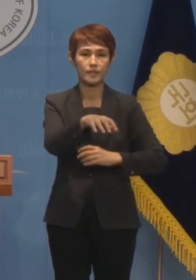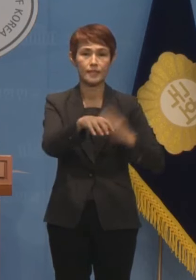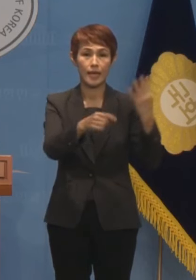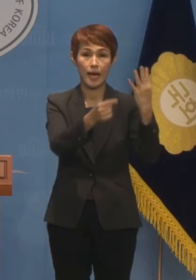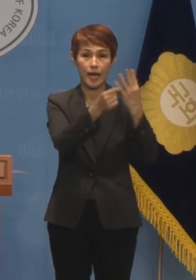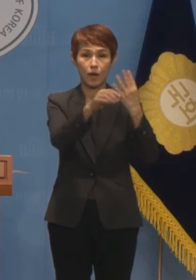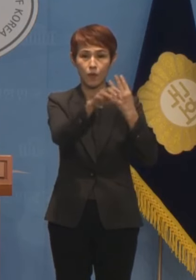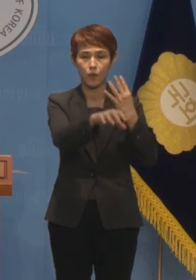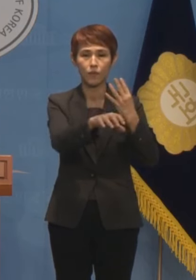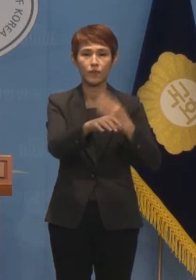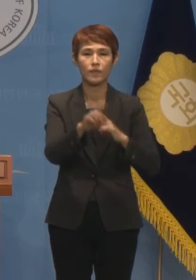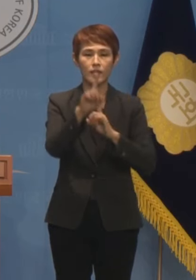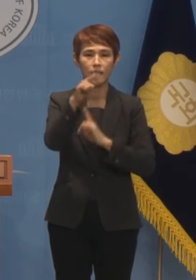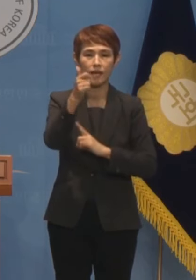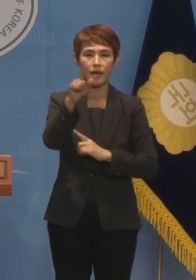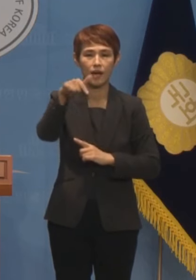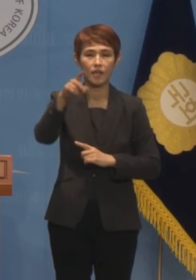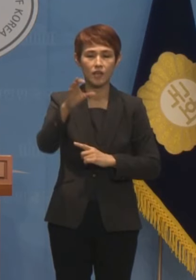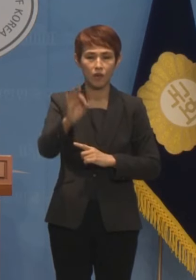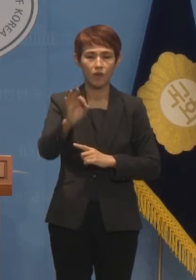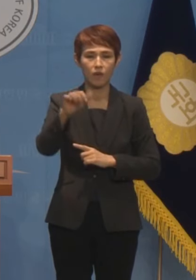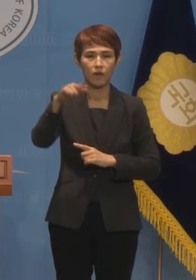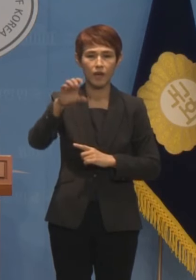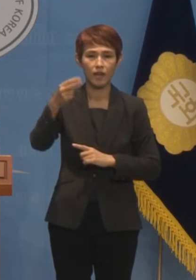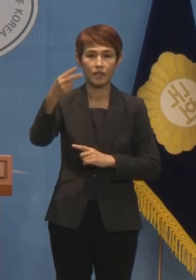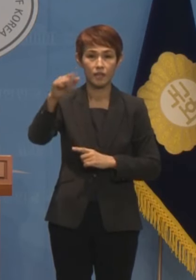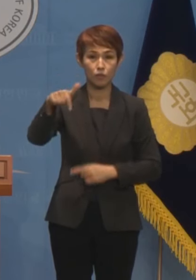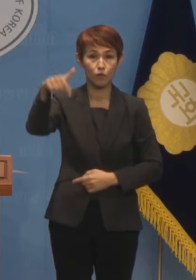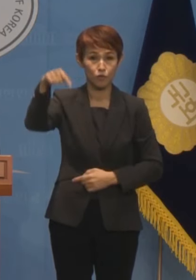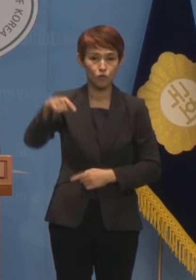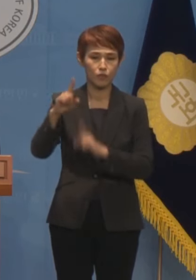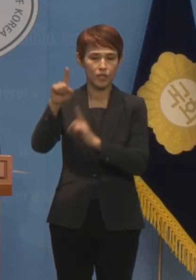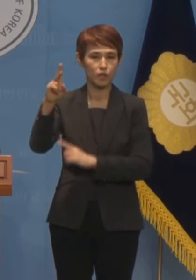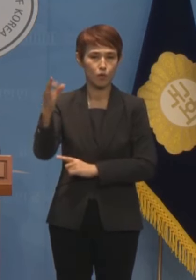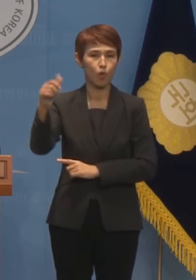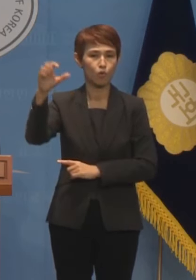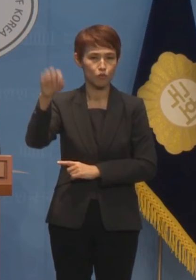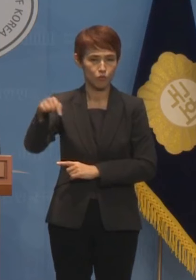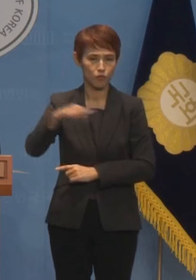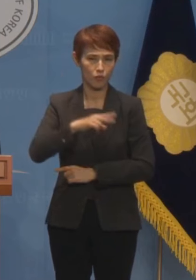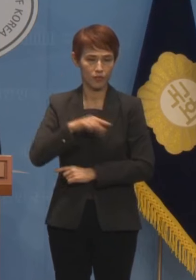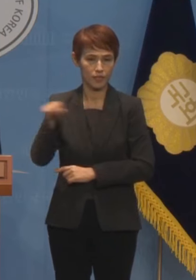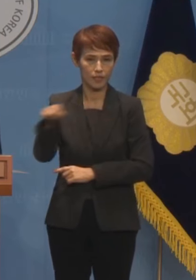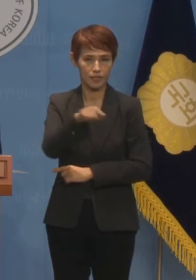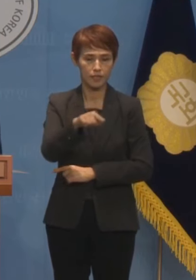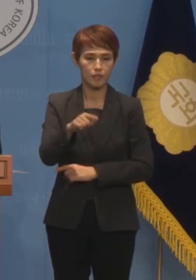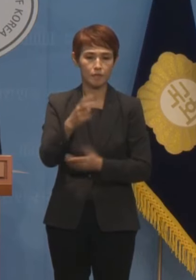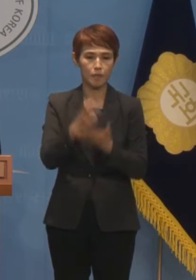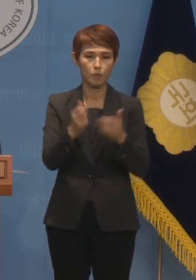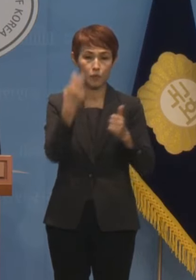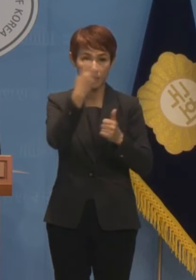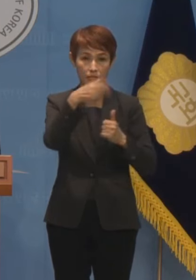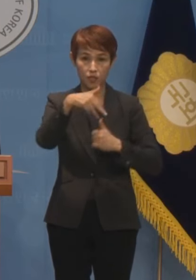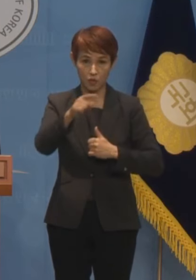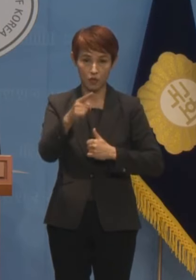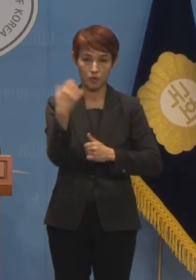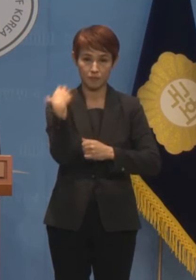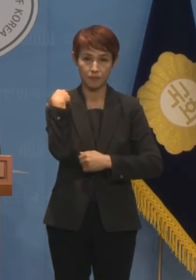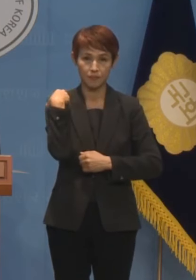이하경, 강득국, 이용우 의원실과 국회 입법조사처 주최로